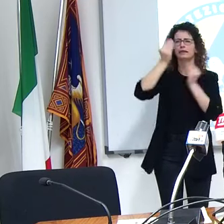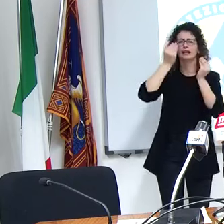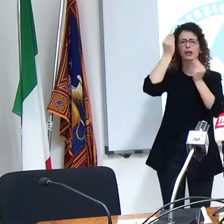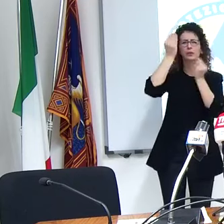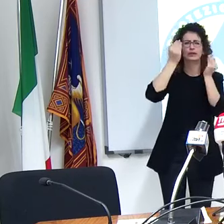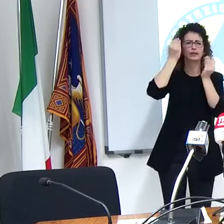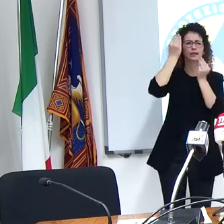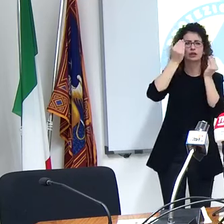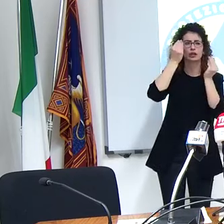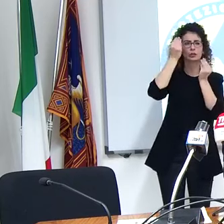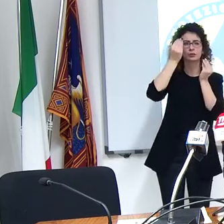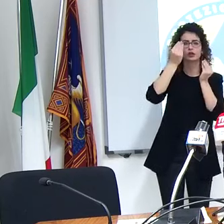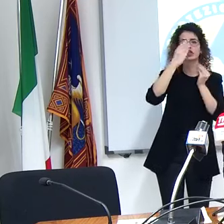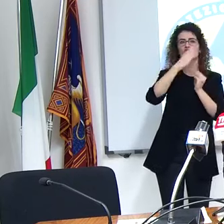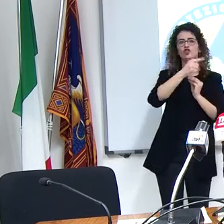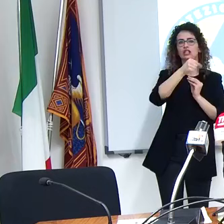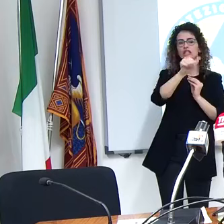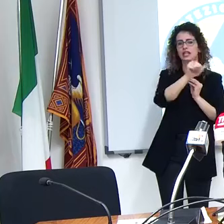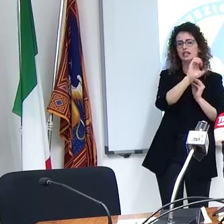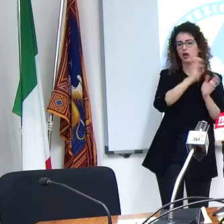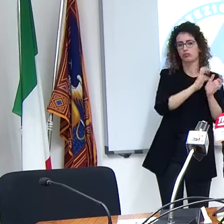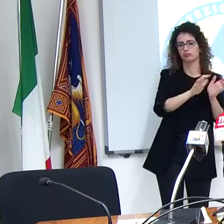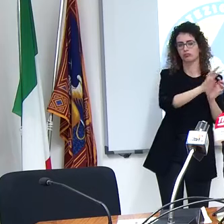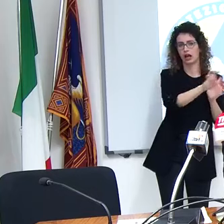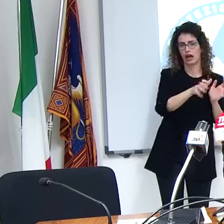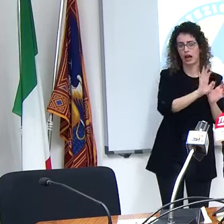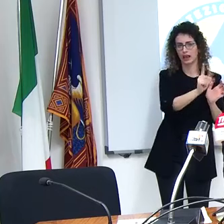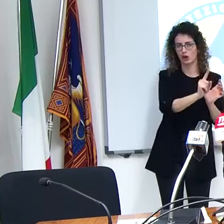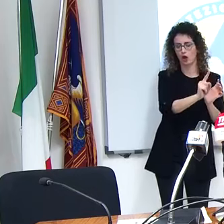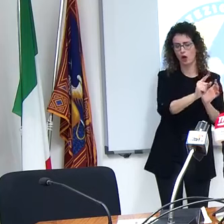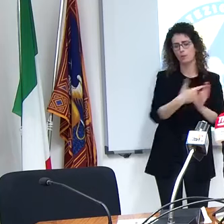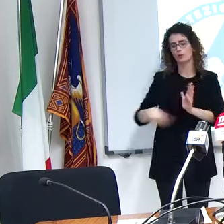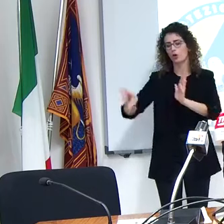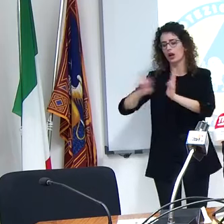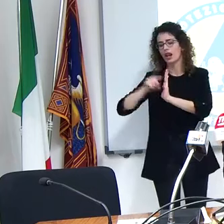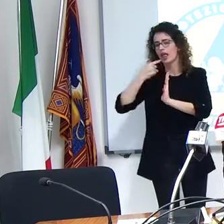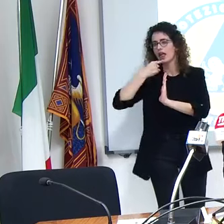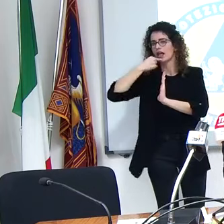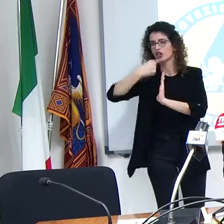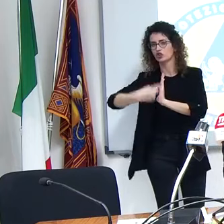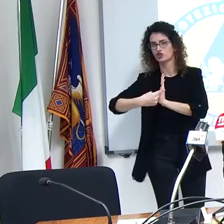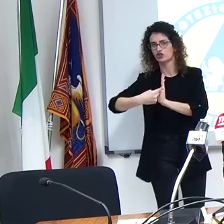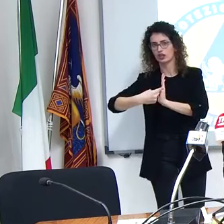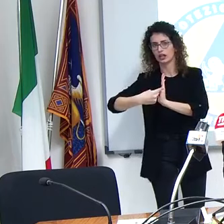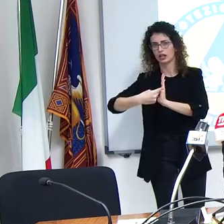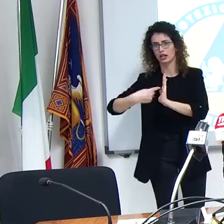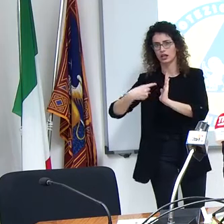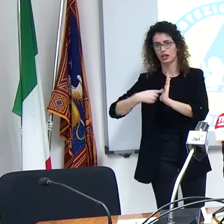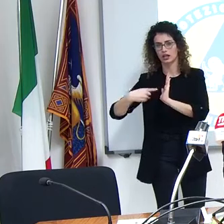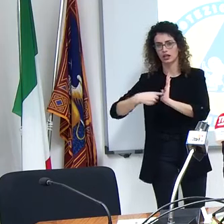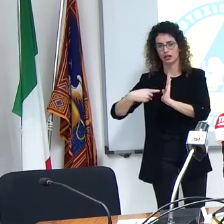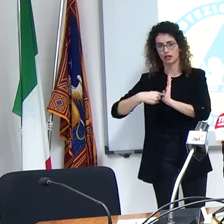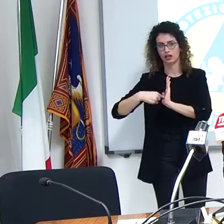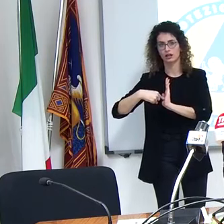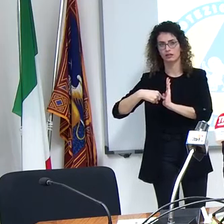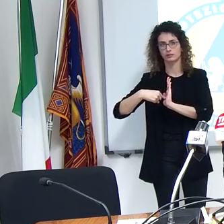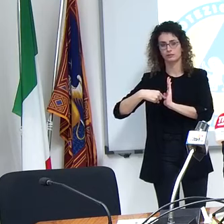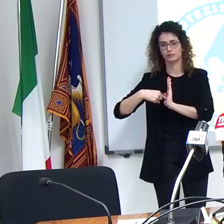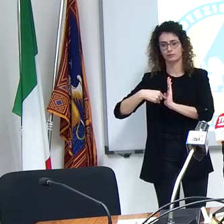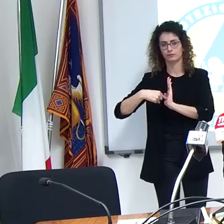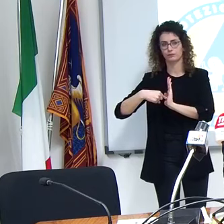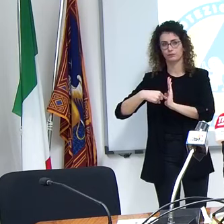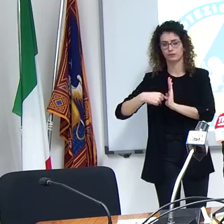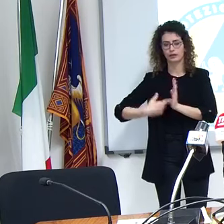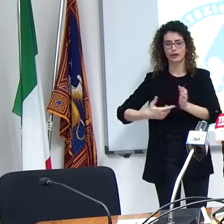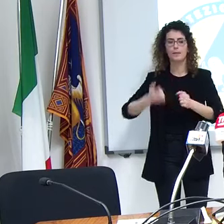CTS o altri stando a quello che è scritto nel decreto legge cosa dicono